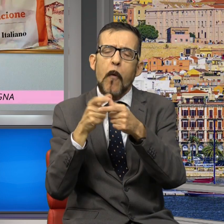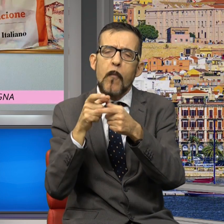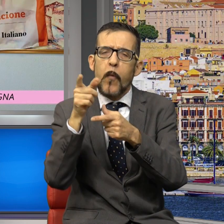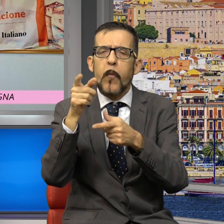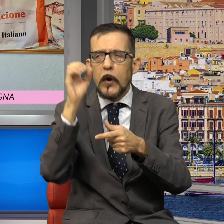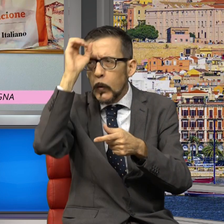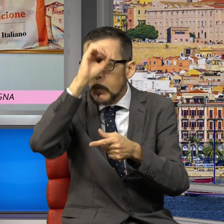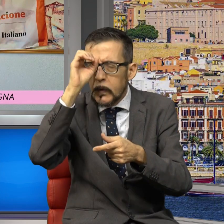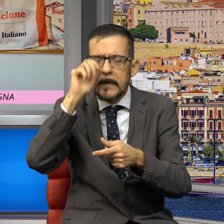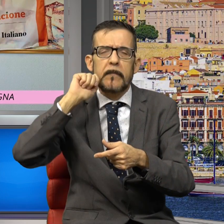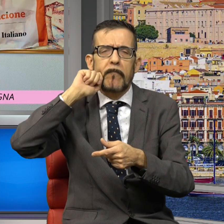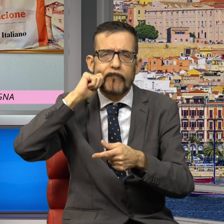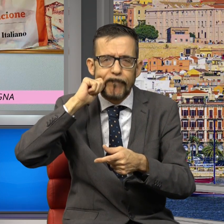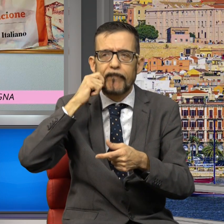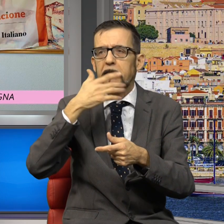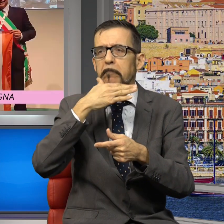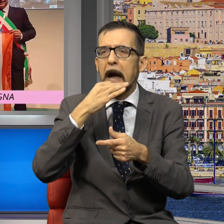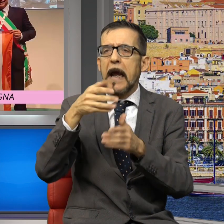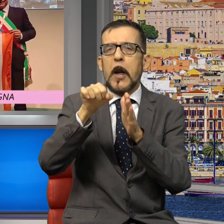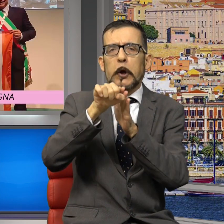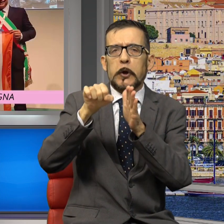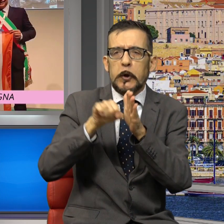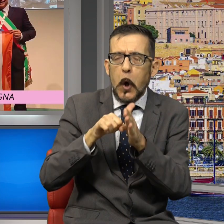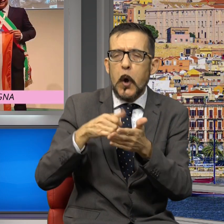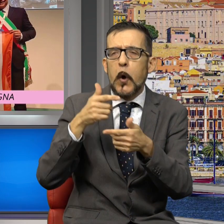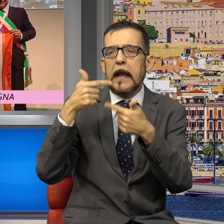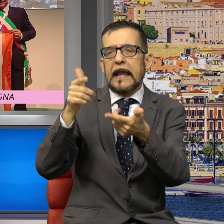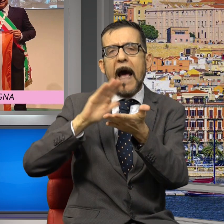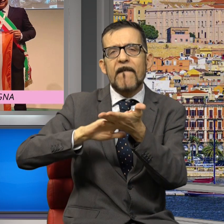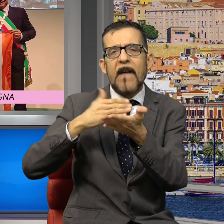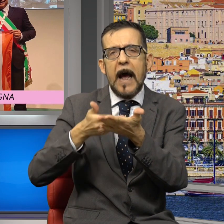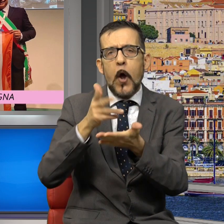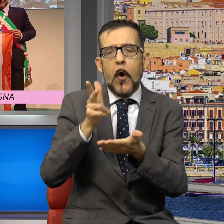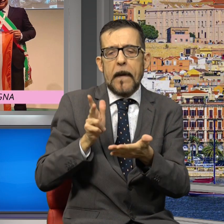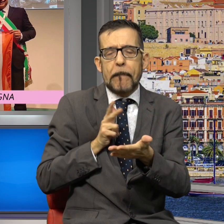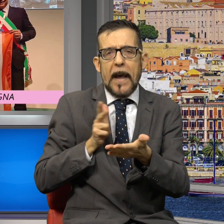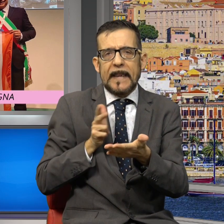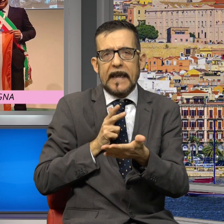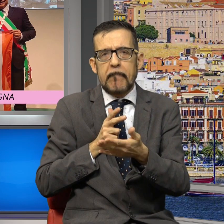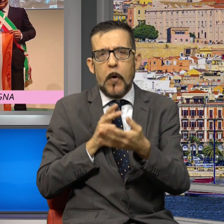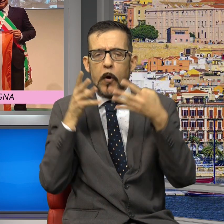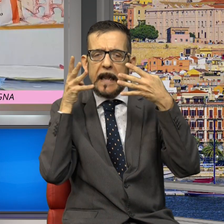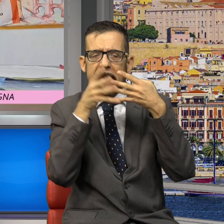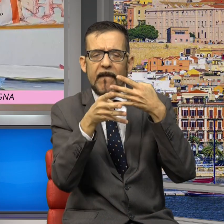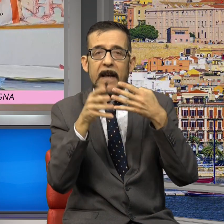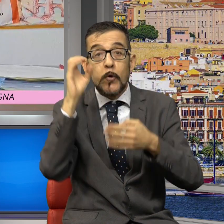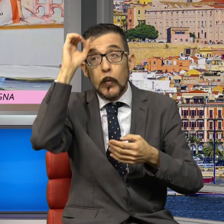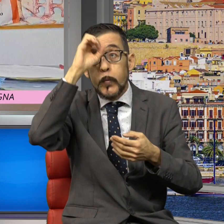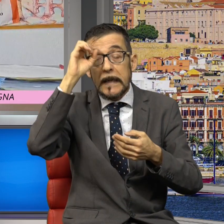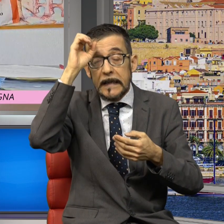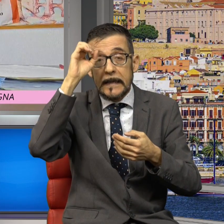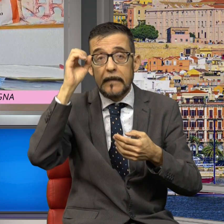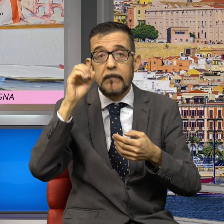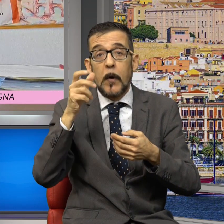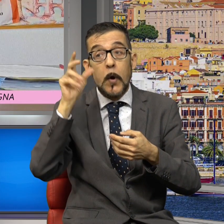di quei paesi che comunque puntano alla valorizzazione del loro patrimonio attraverso il turismo. Il riconoscimento